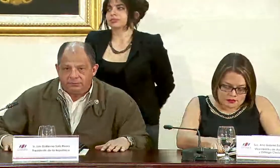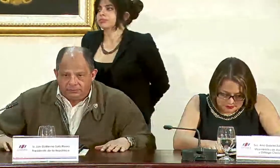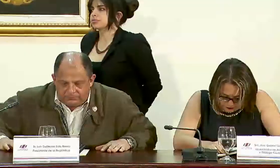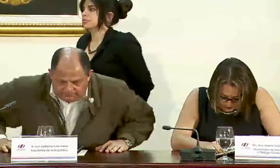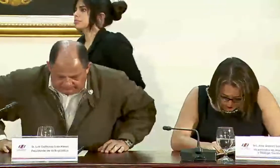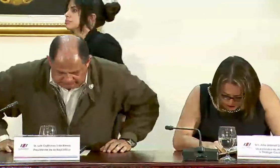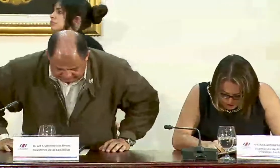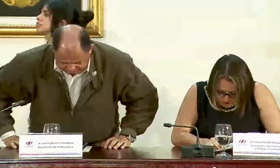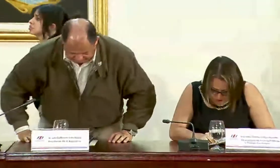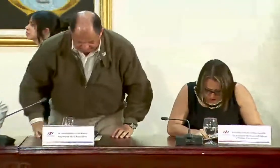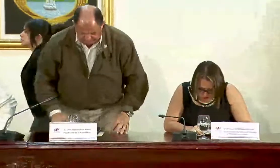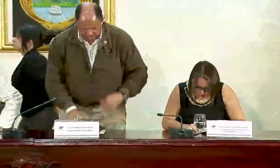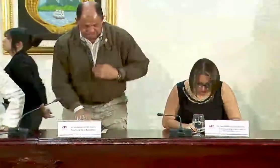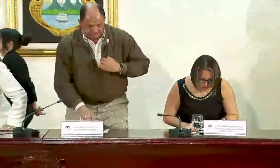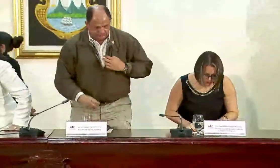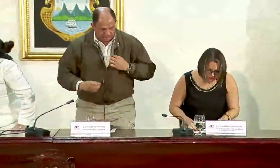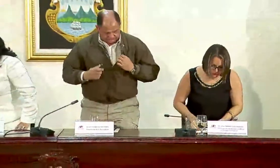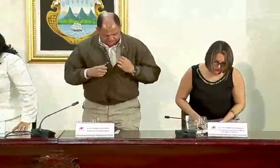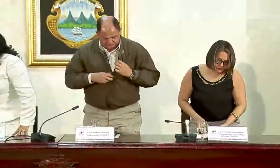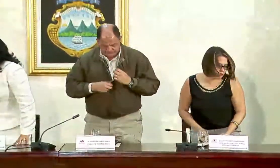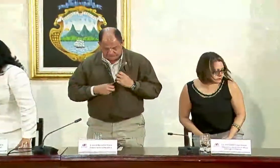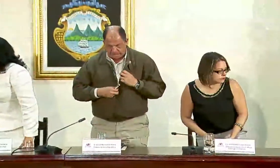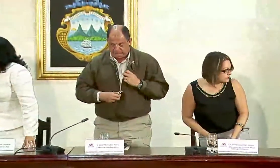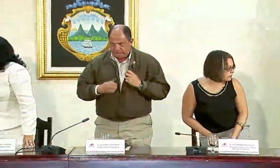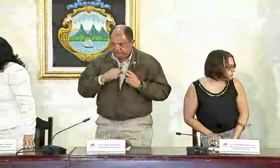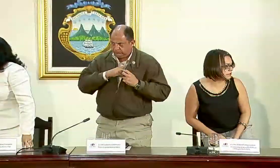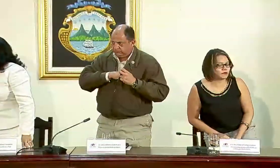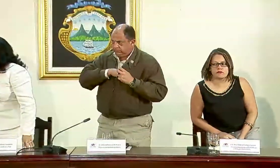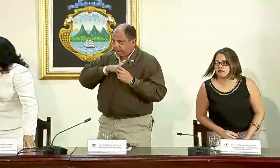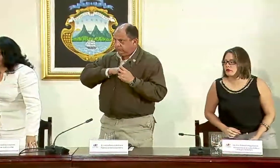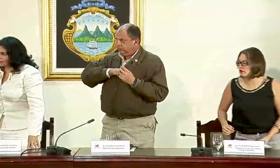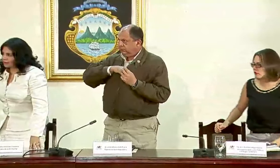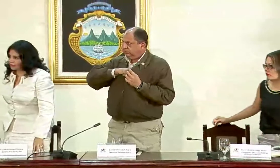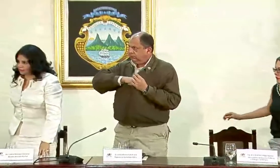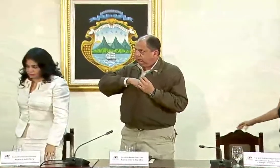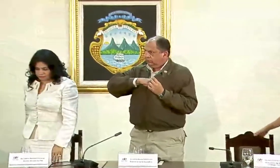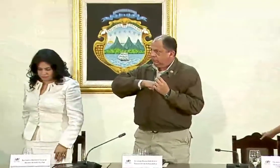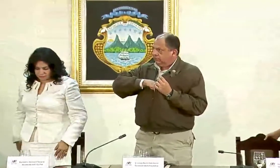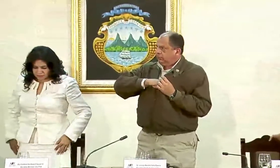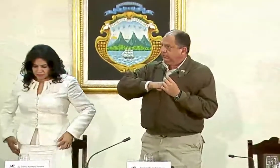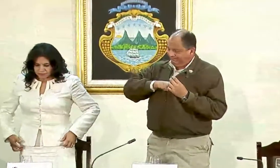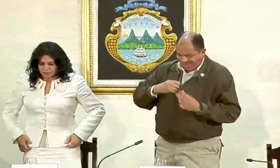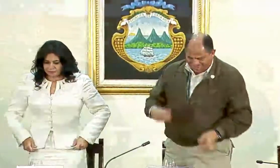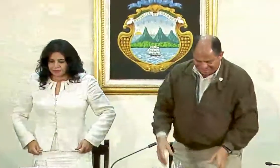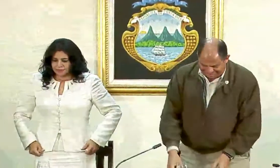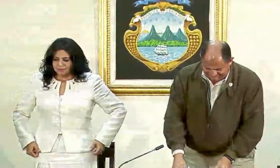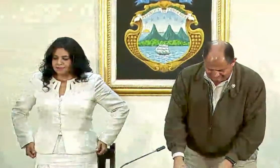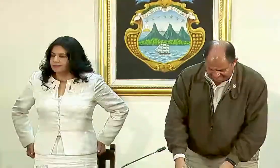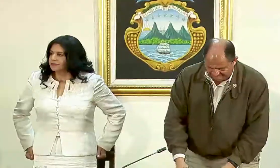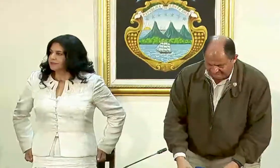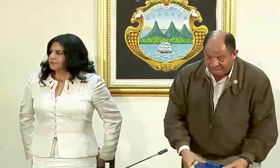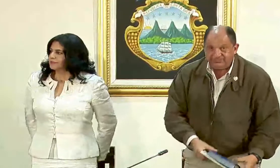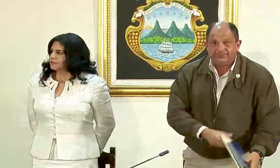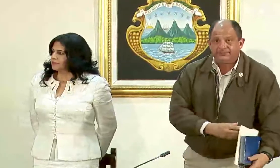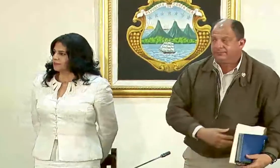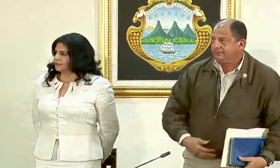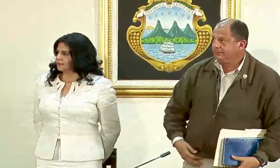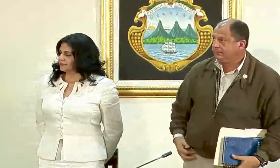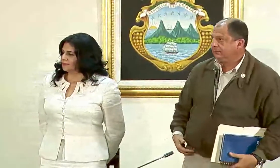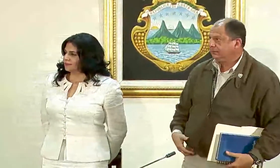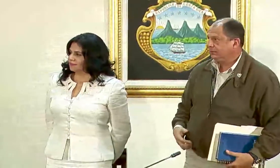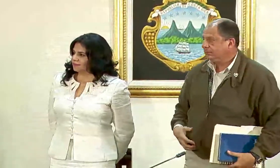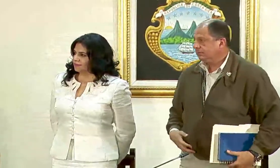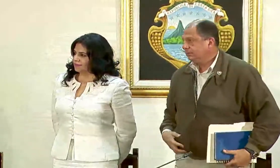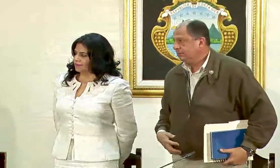a las 3 de la tarde como ustedes saben el presidente recibe la selección nacional de surf y a las 5 de la tarde